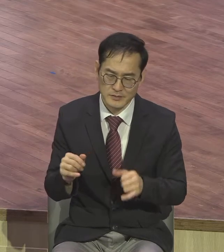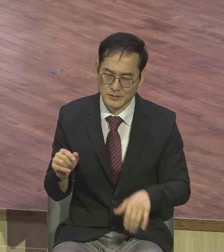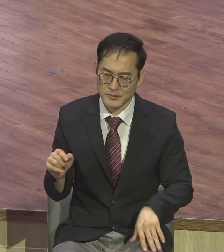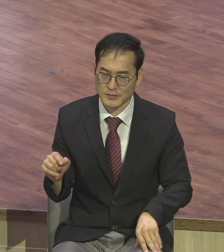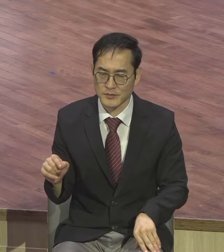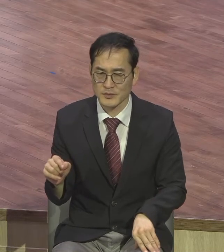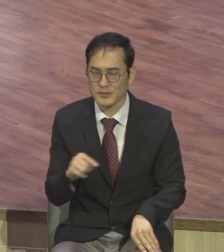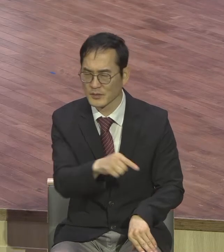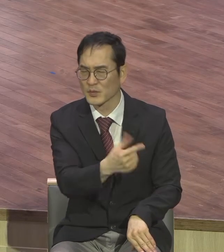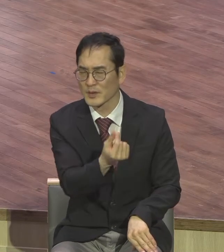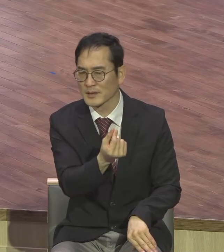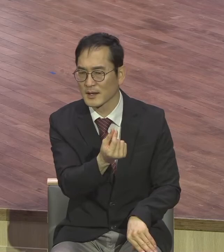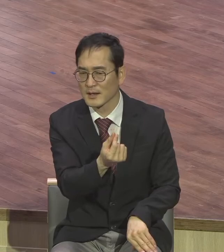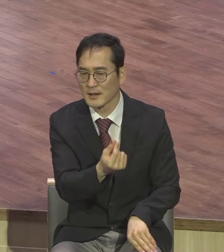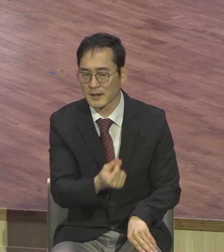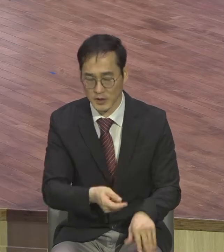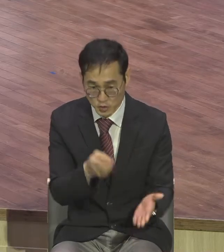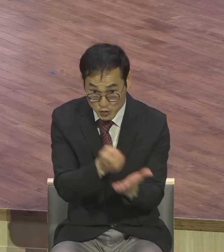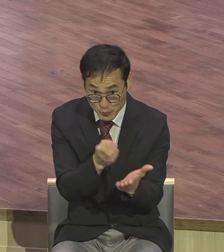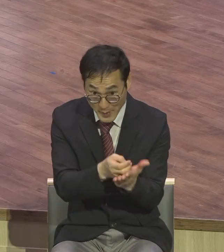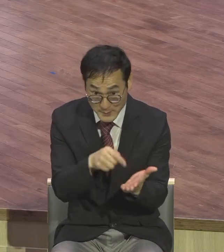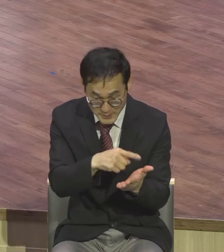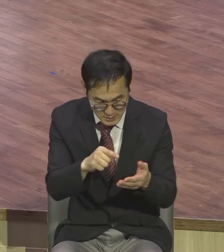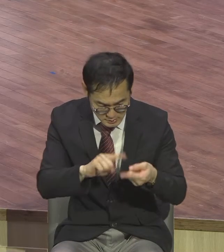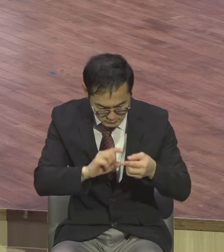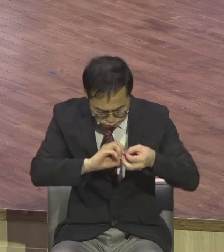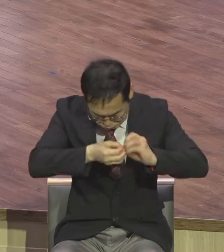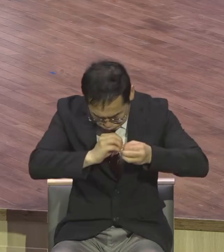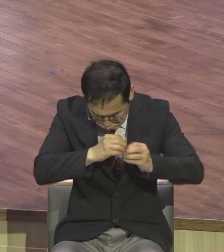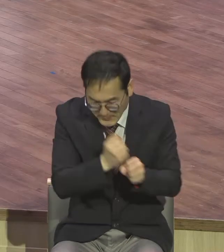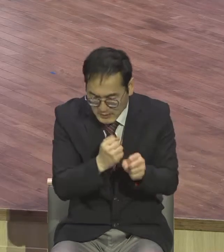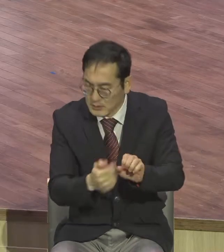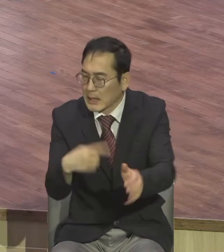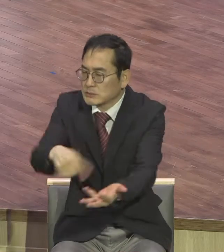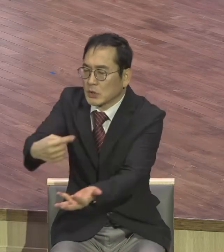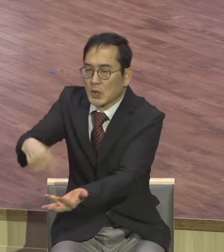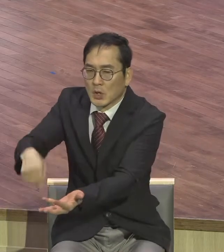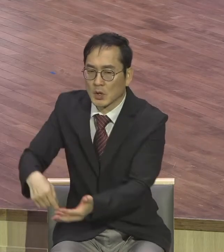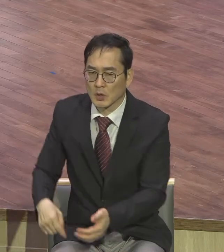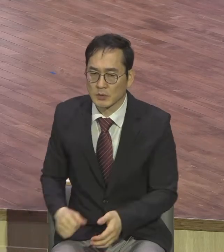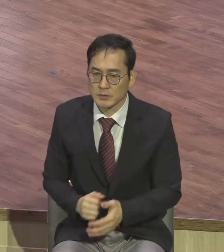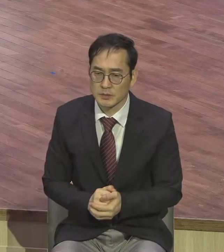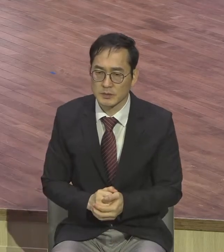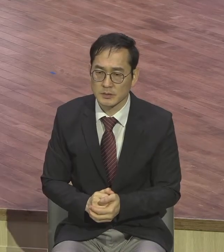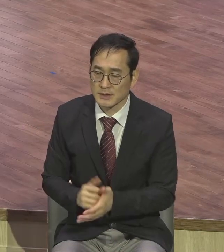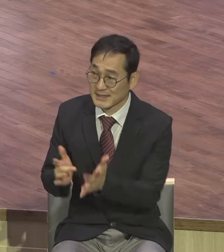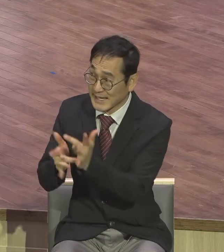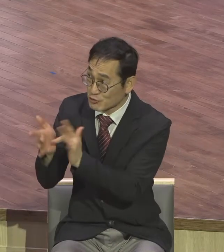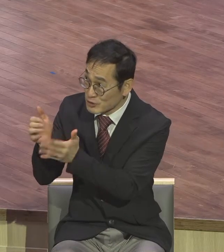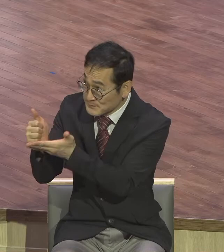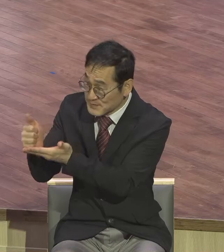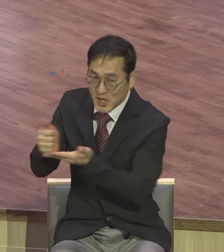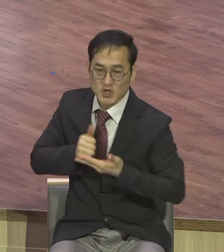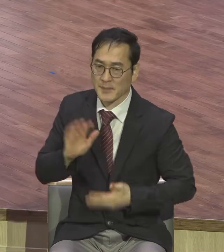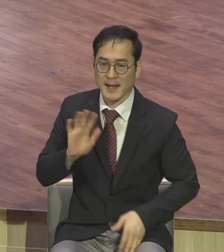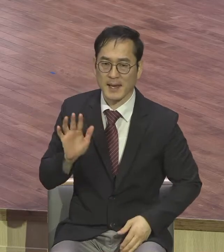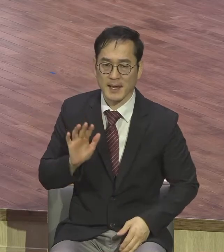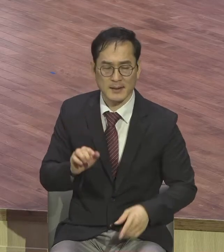온갖 잘못된 율법 해석으로 억지를 섭니다 예수님을 메시아로 영접하기를 거부할 뿐만 아니라 다른 사람도 예수님이